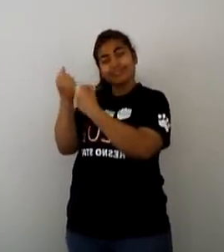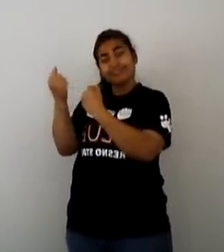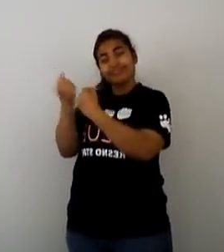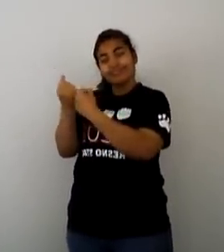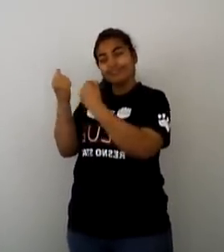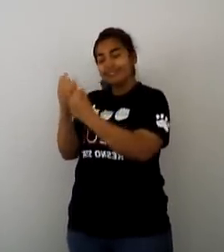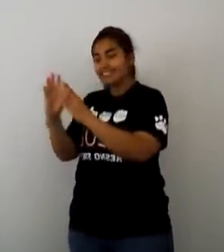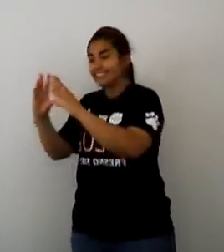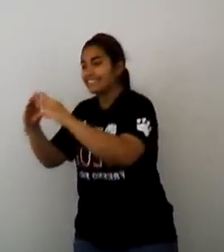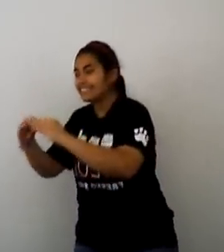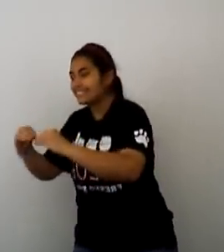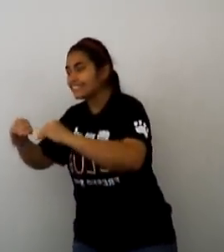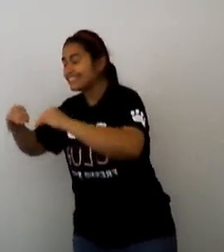Recuerda yo